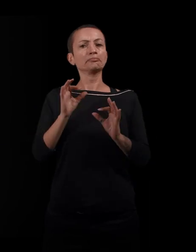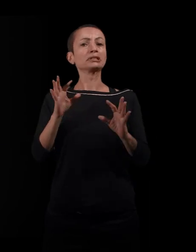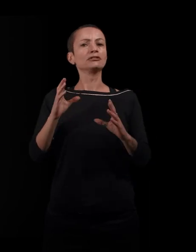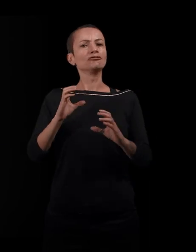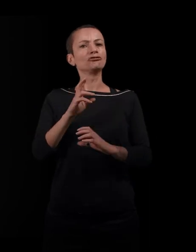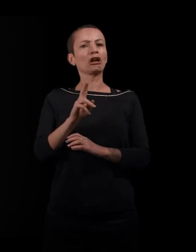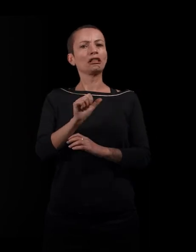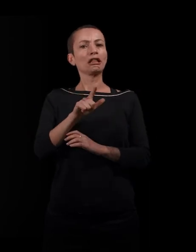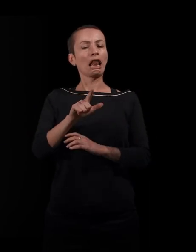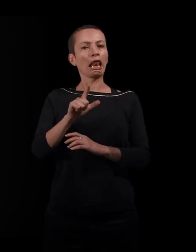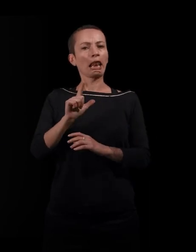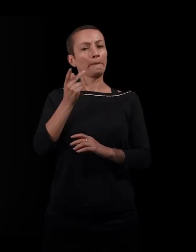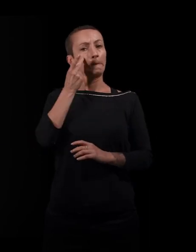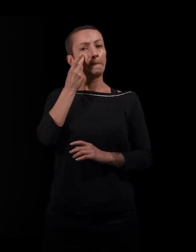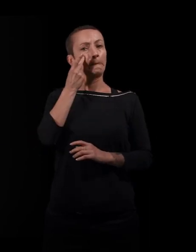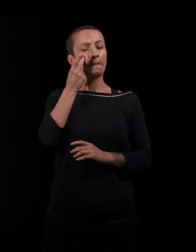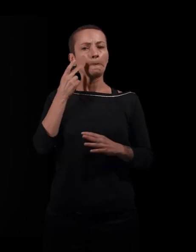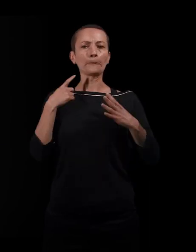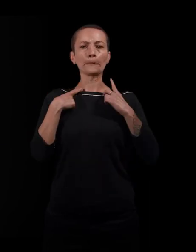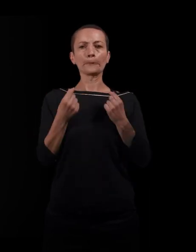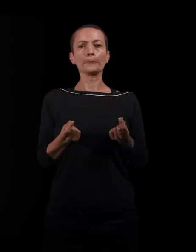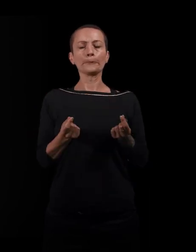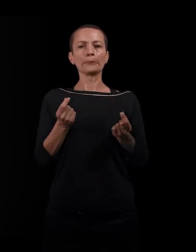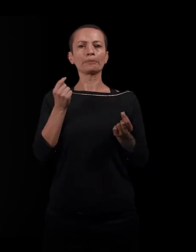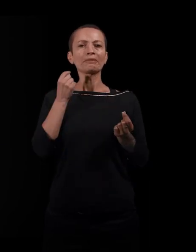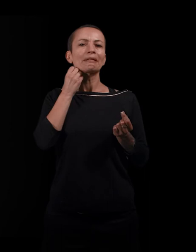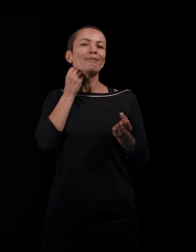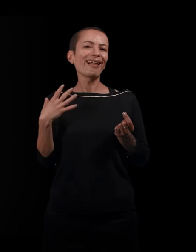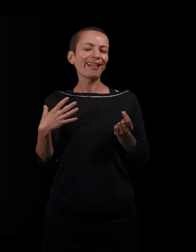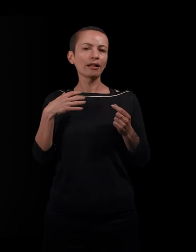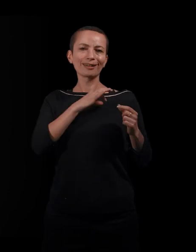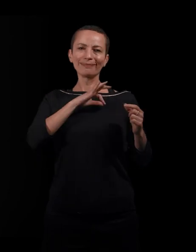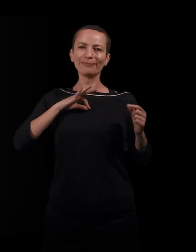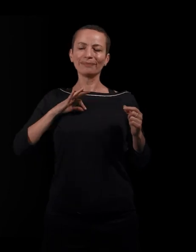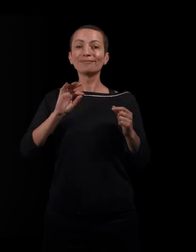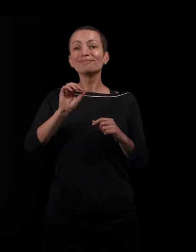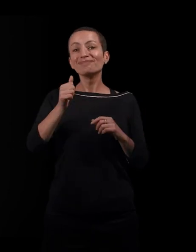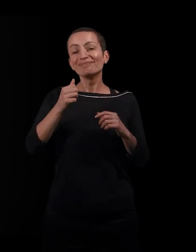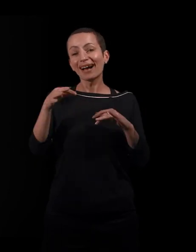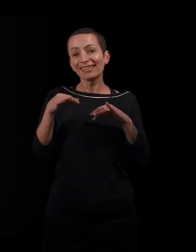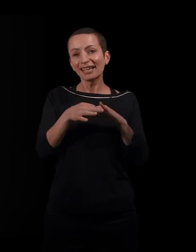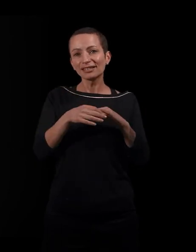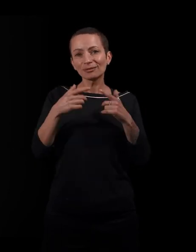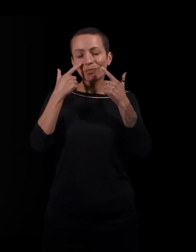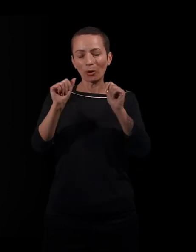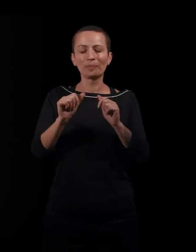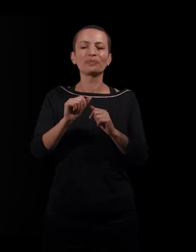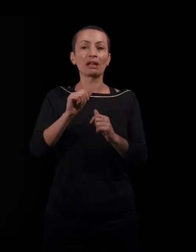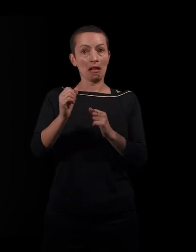de poule. Par-dessus, son chemisier crème flotte le collier de ses premières années de mariage. La veille du rendez-vous, elle a soumis ses cheveux